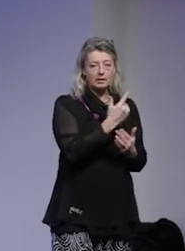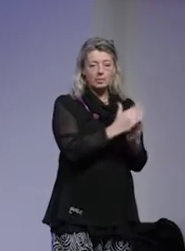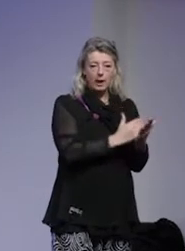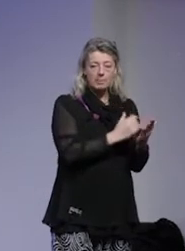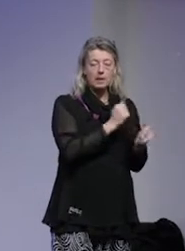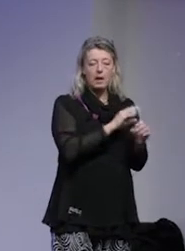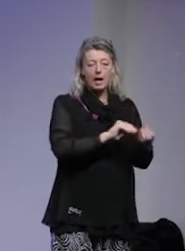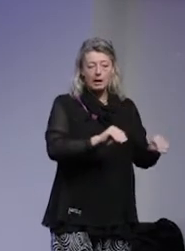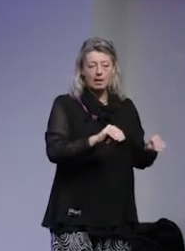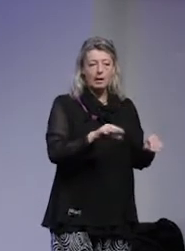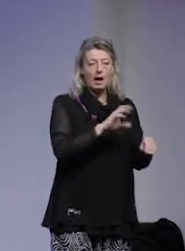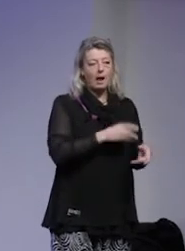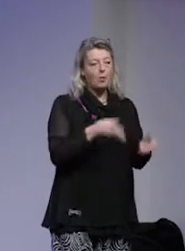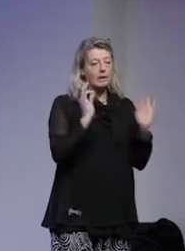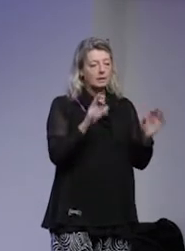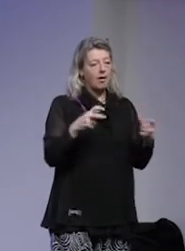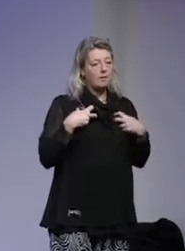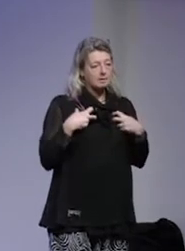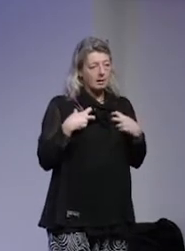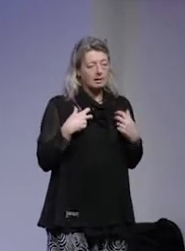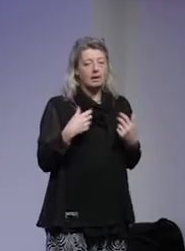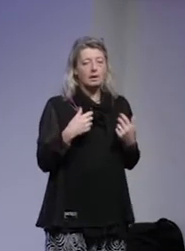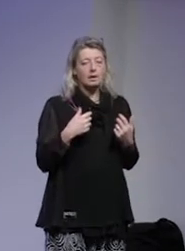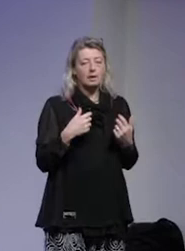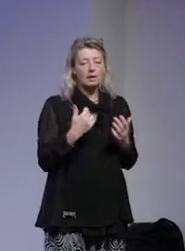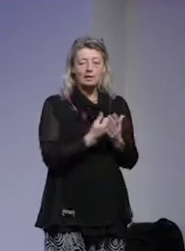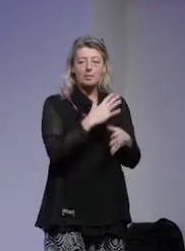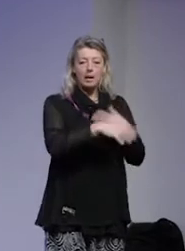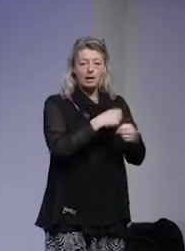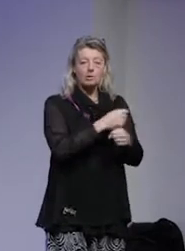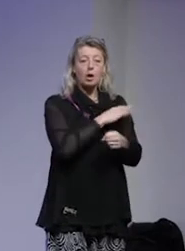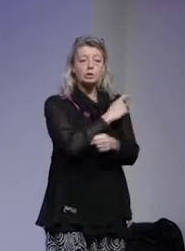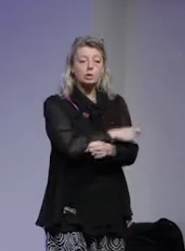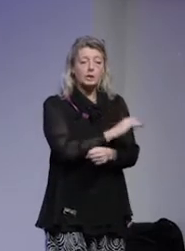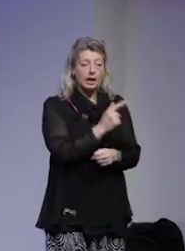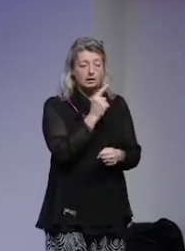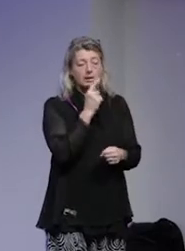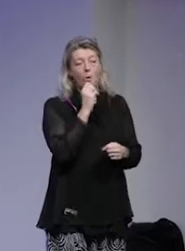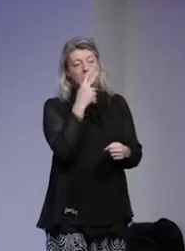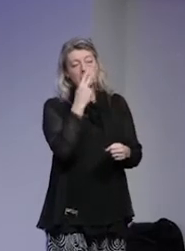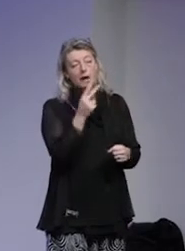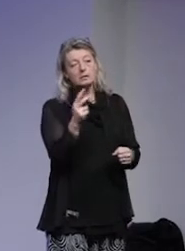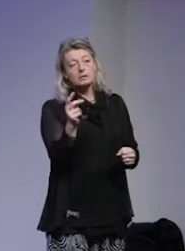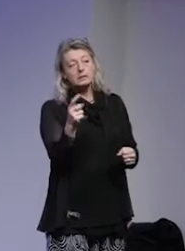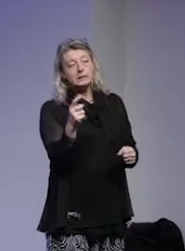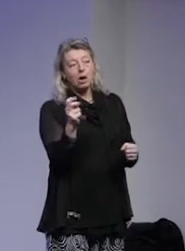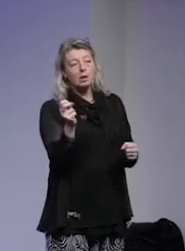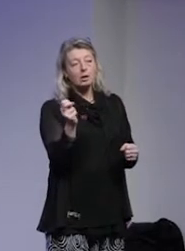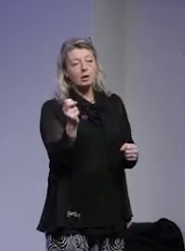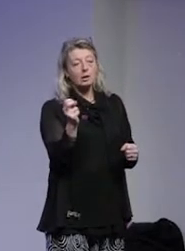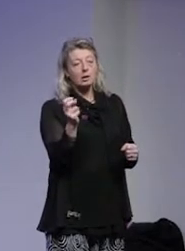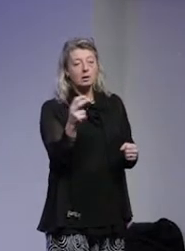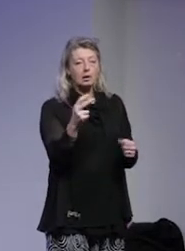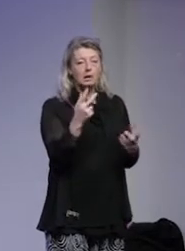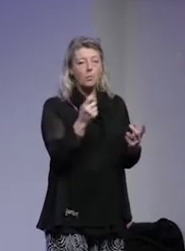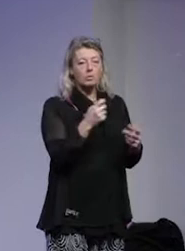lärare, alla offentligt anställda i princip en skyldighet att anmäla tecken på radikalisering